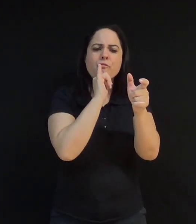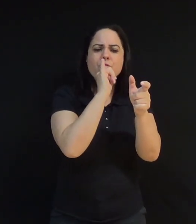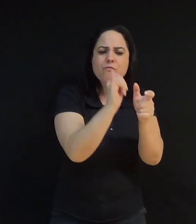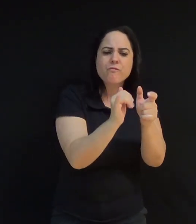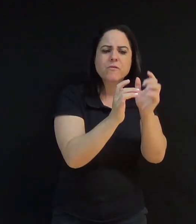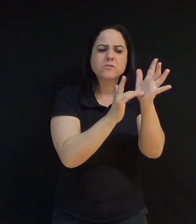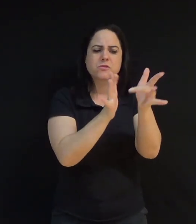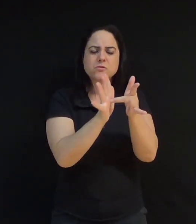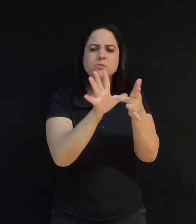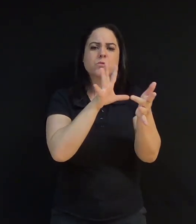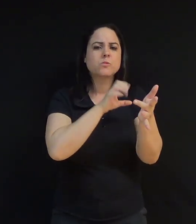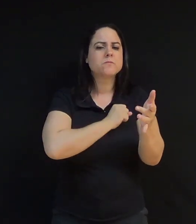restaura tudo